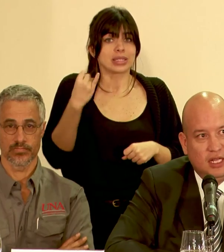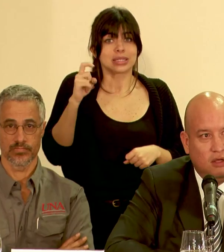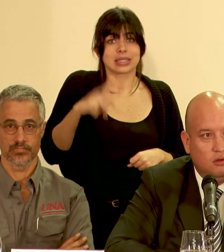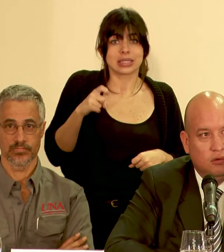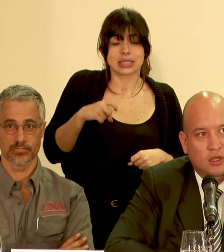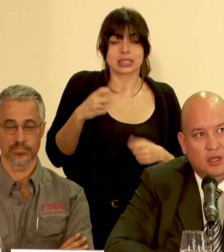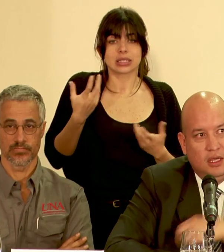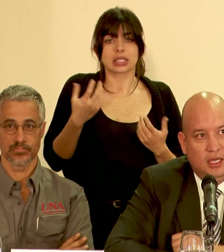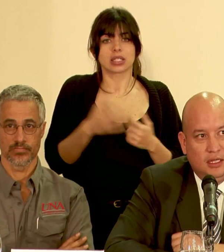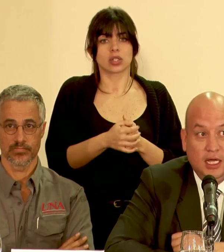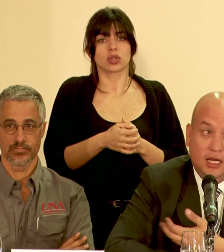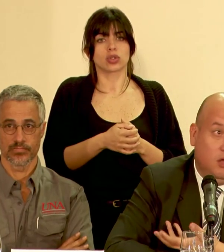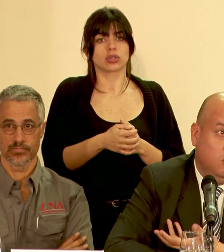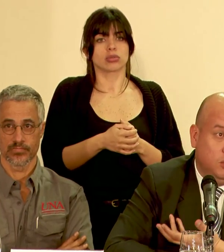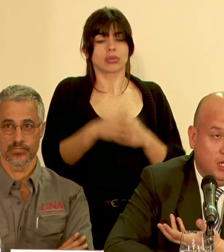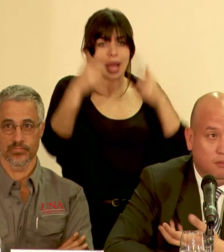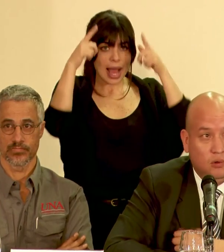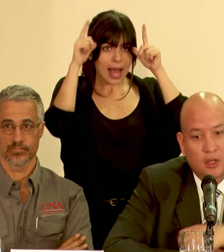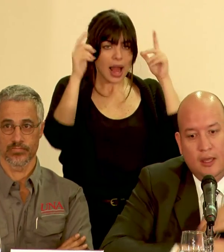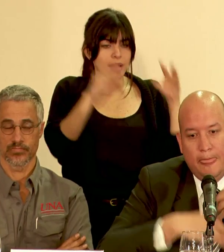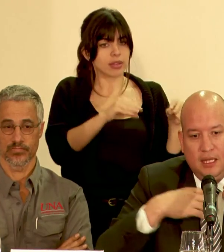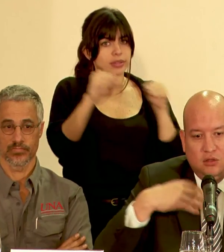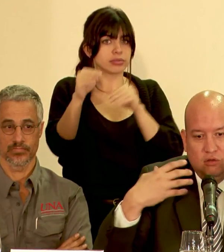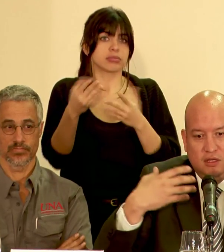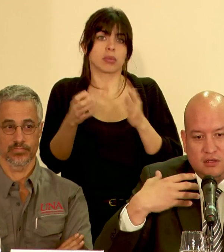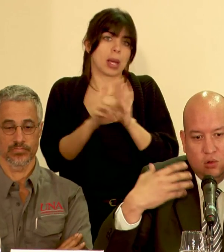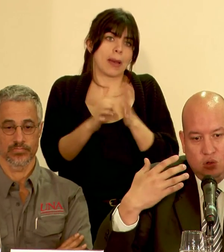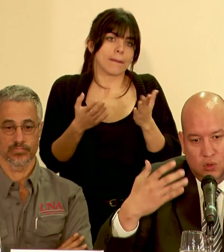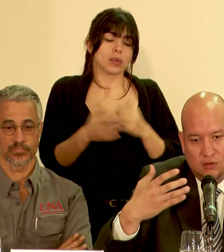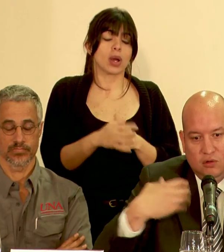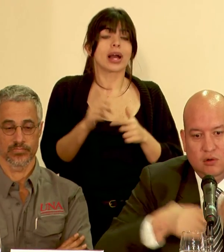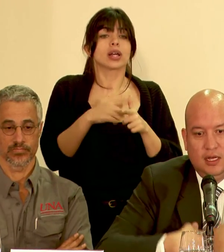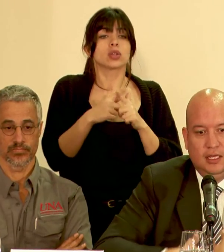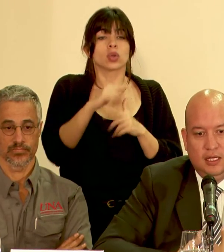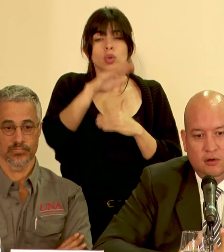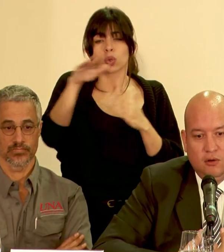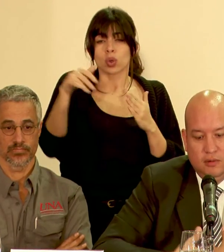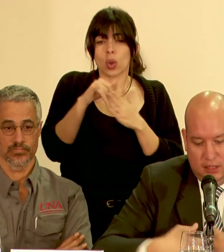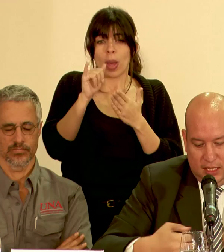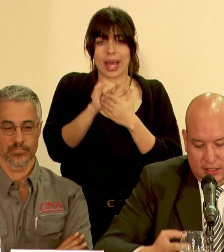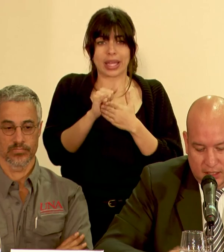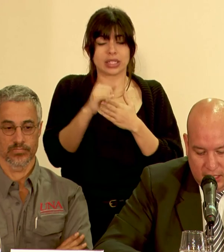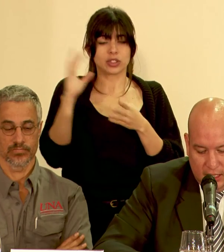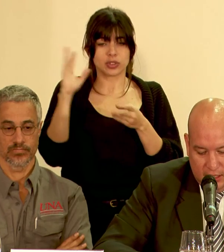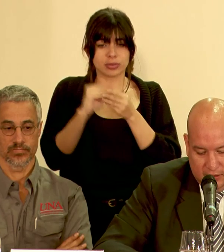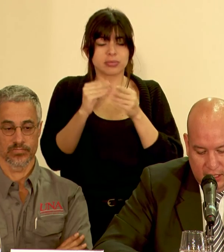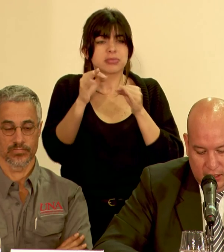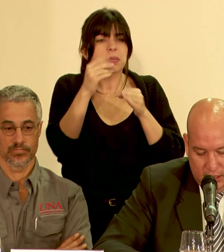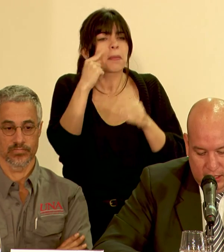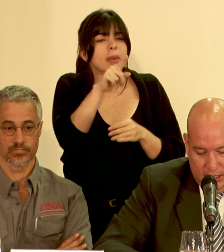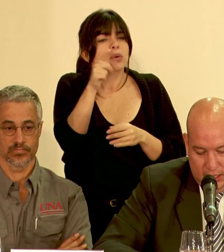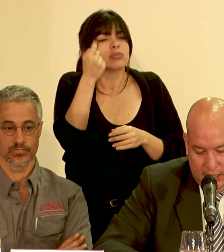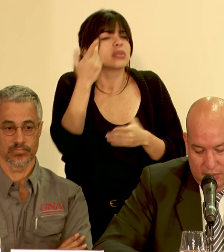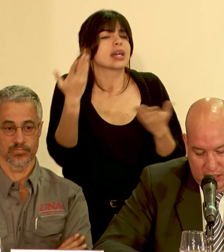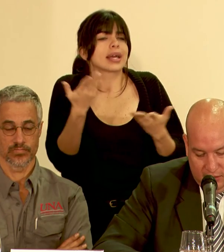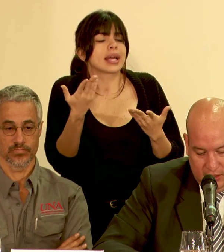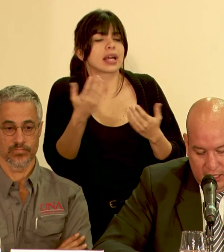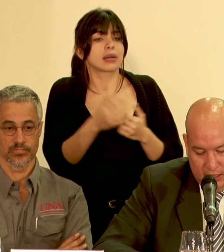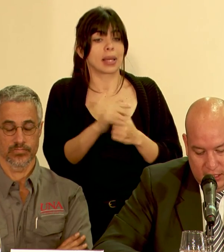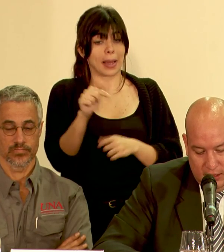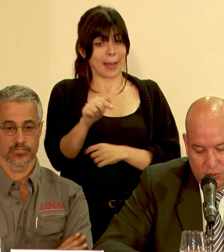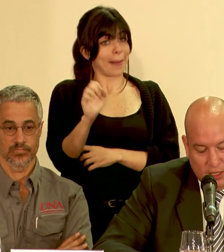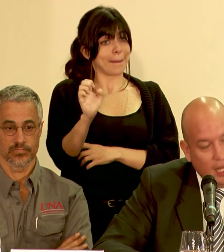el traslado de ganado por ejemplo entonces con todo esto lo que le quiero dar a entender es que la